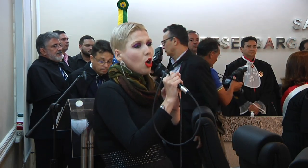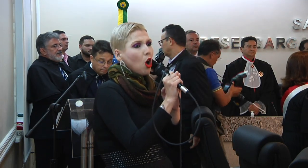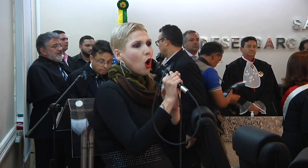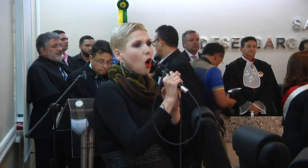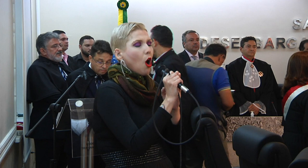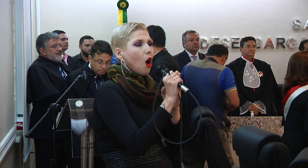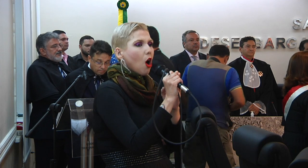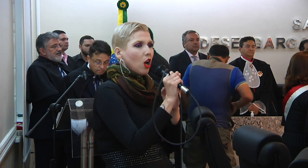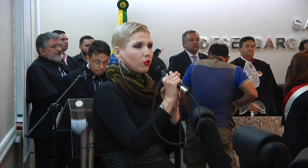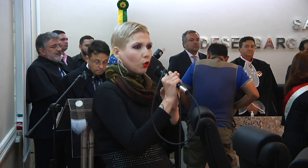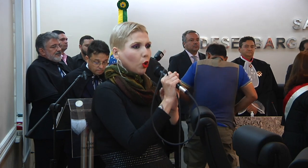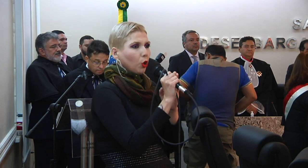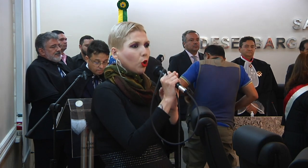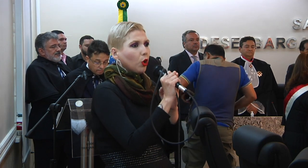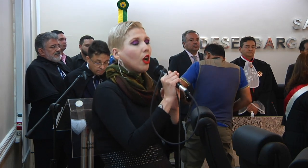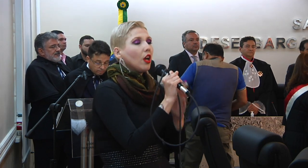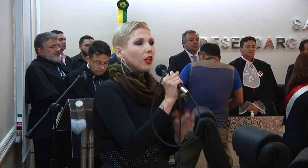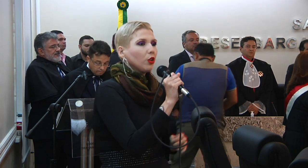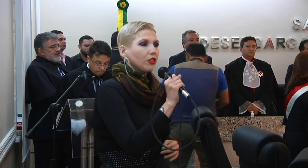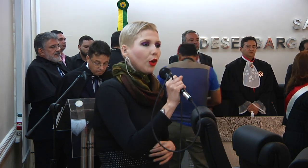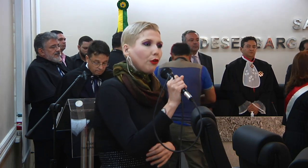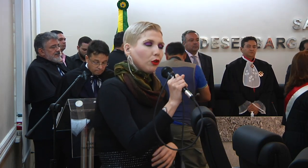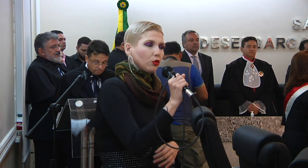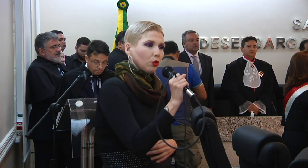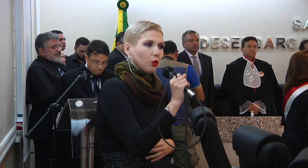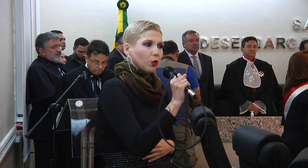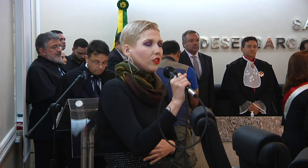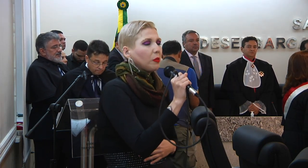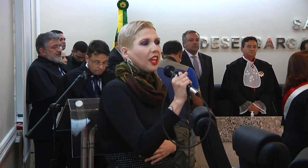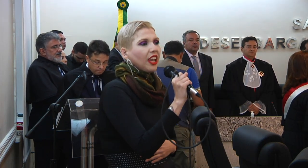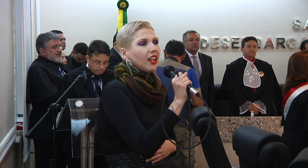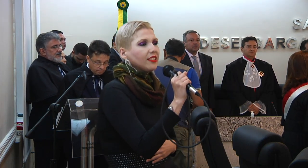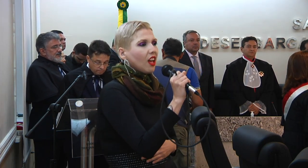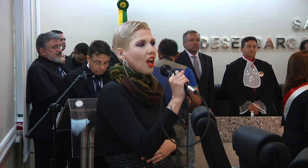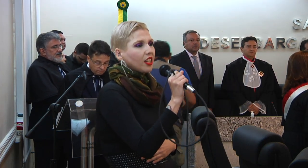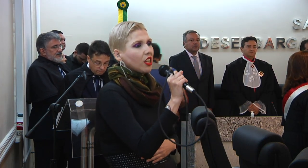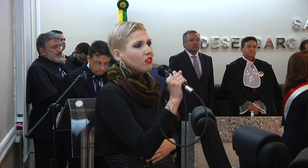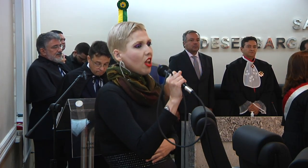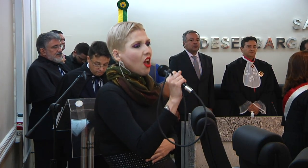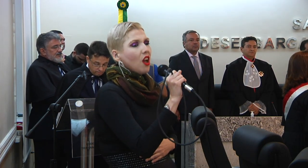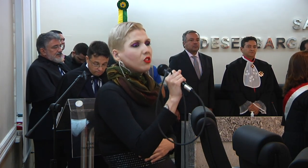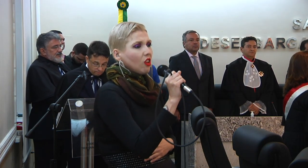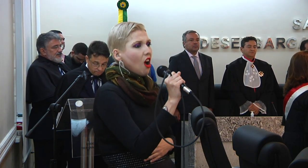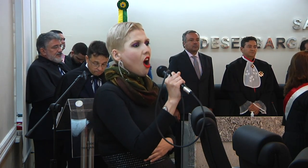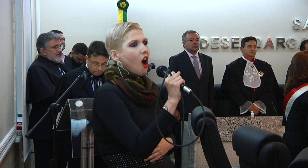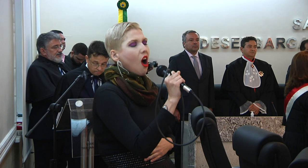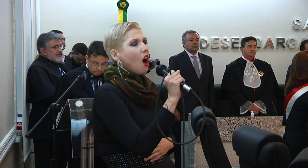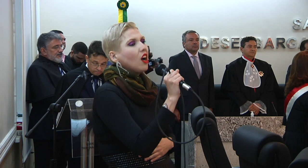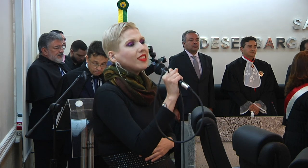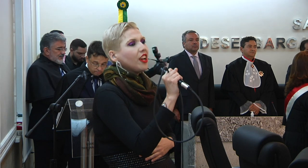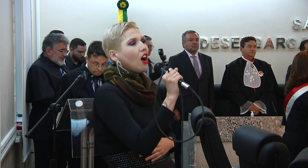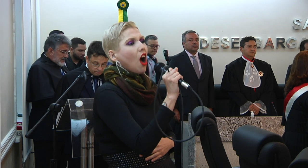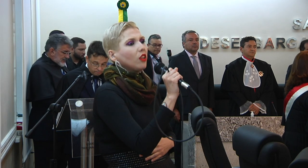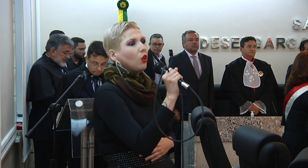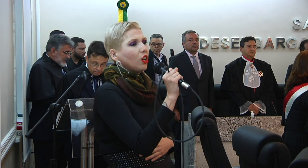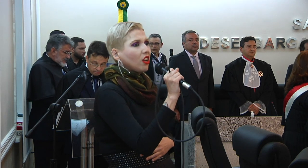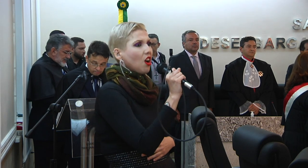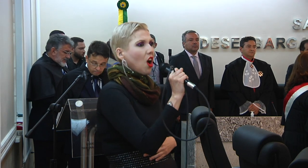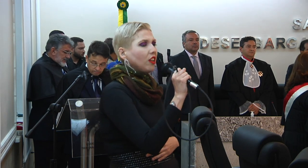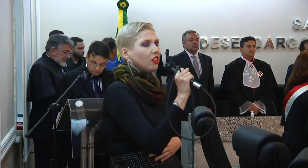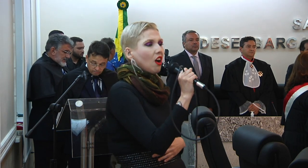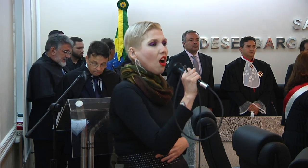colosso e o teu futuro espelha essa grandeza a terra